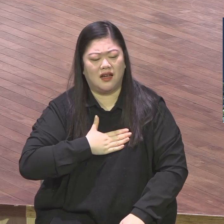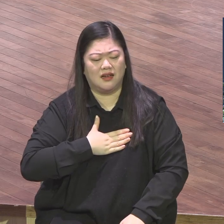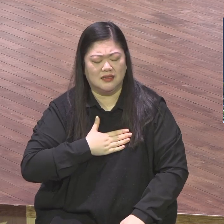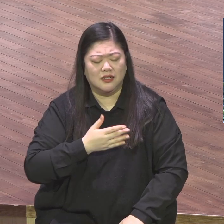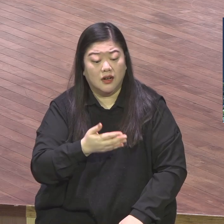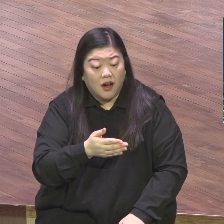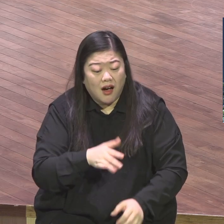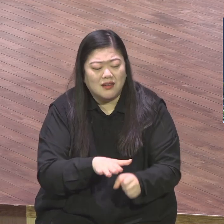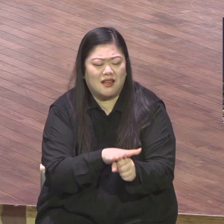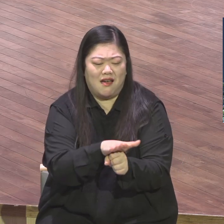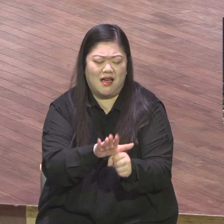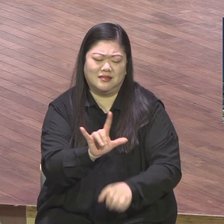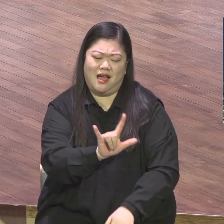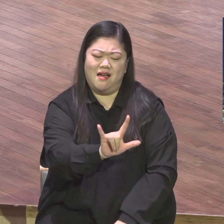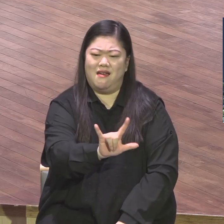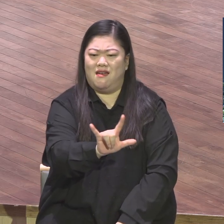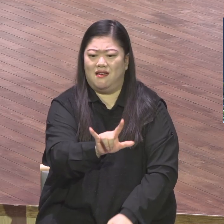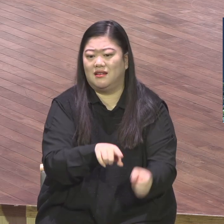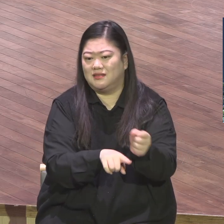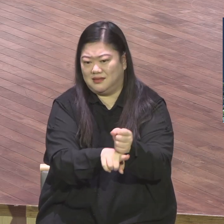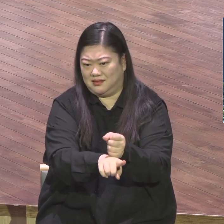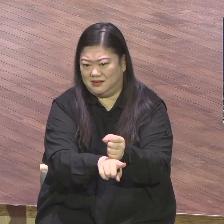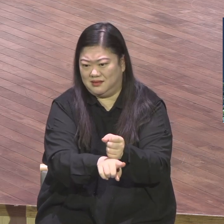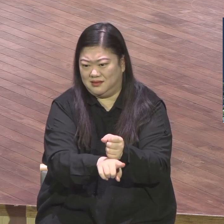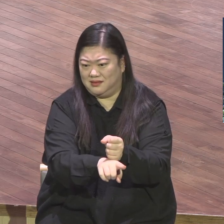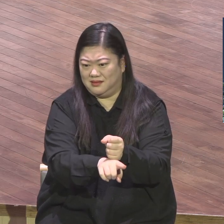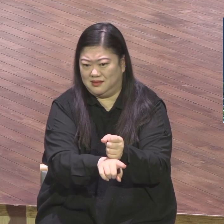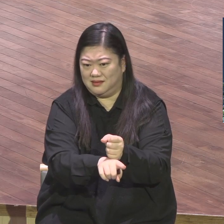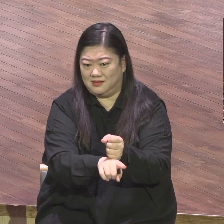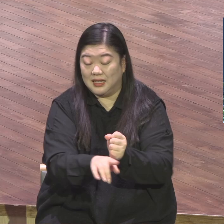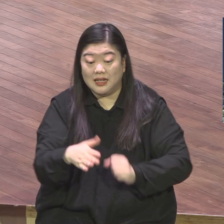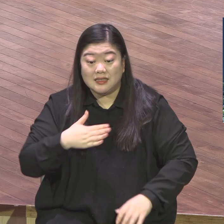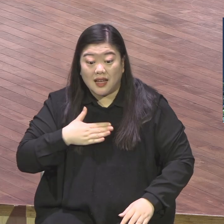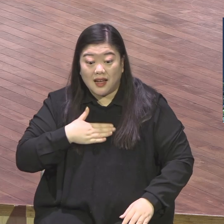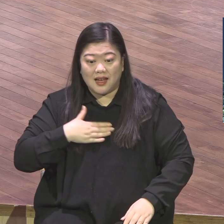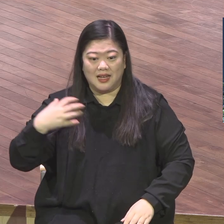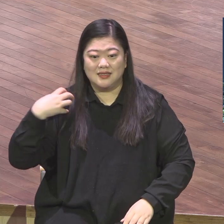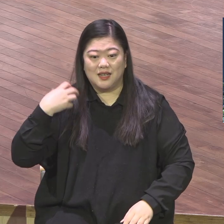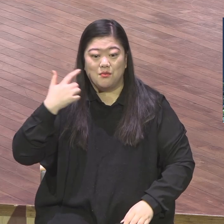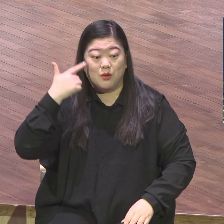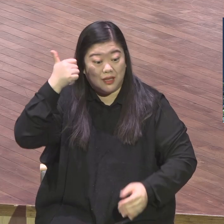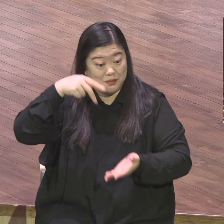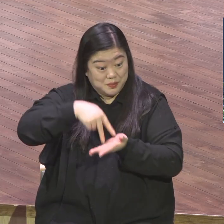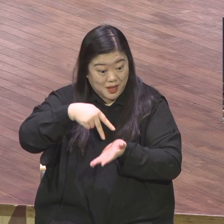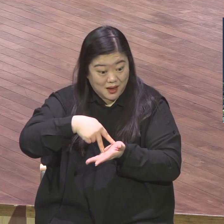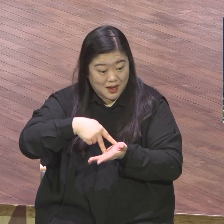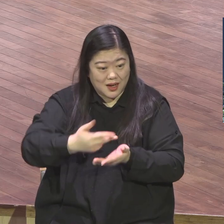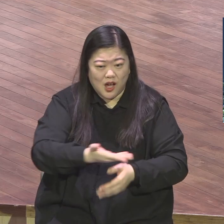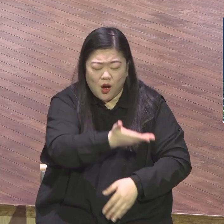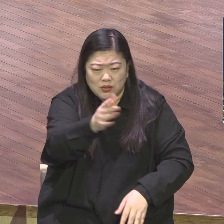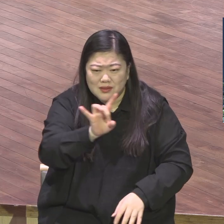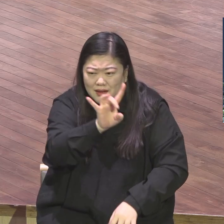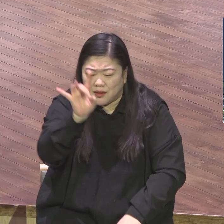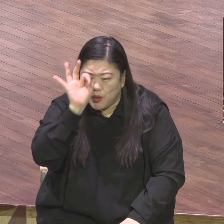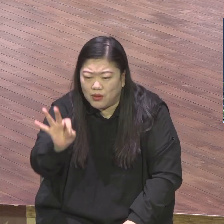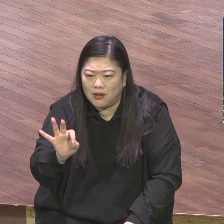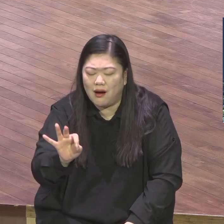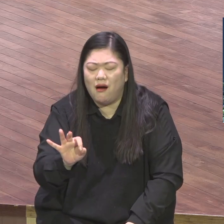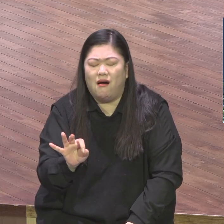단임 목사 단임 대부분 알아요 한 사람 한 사람 얼마나 소중한 거래요 얼마나 단임 목사의 심장을 가지고